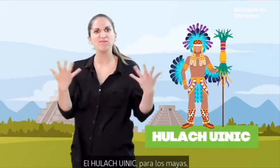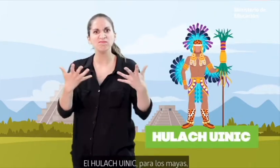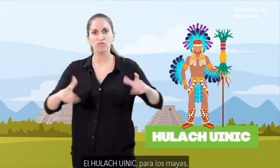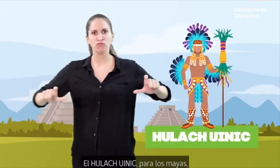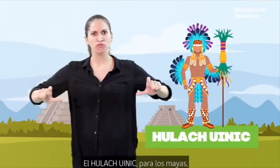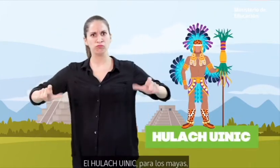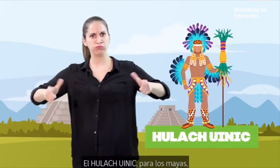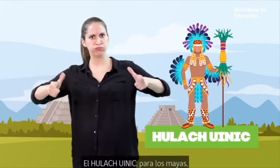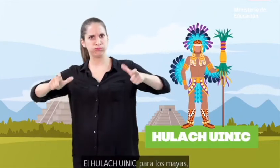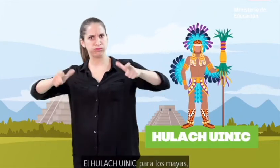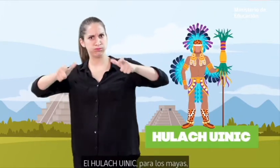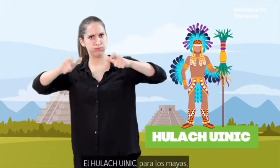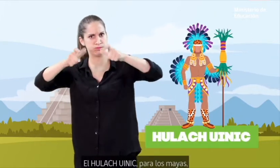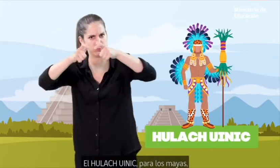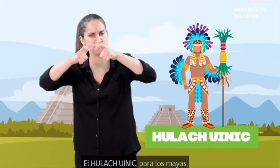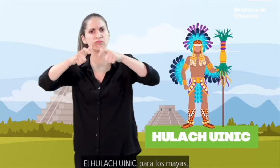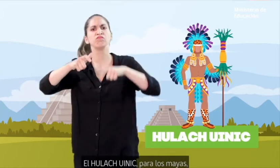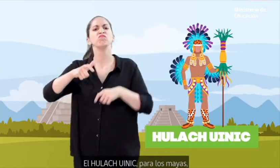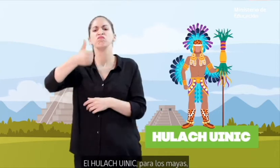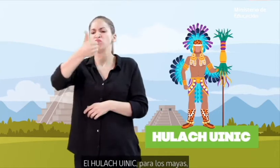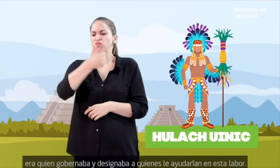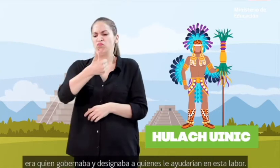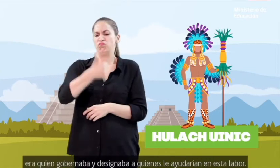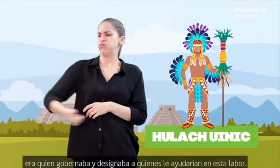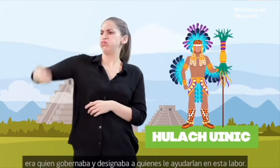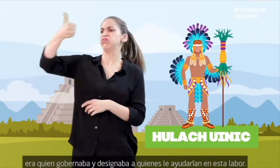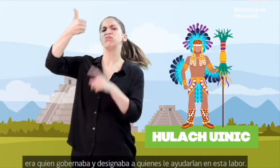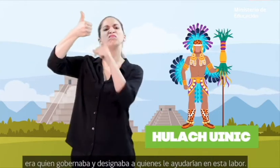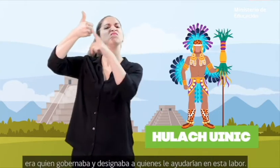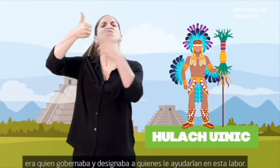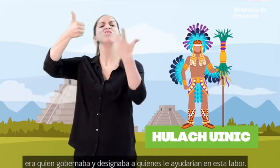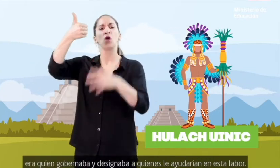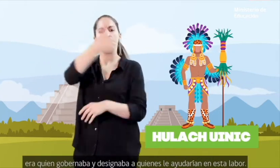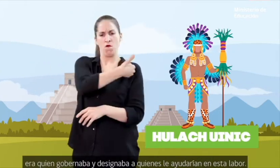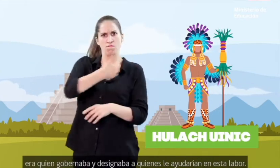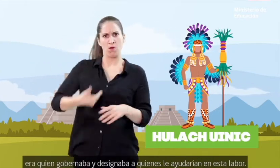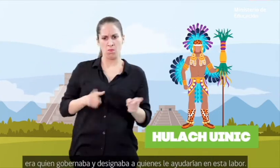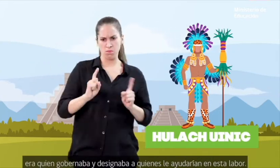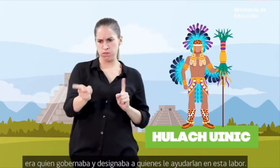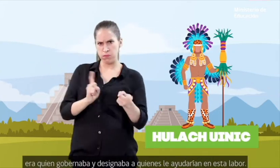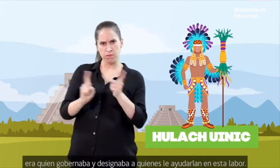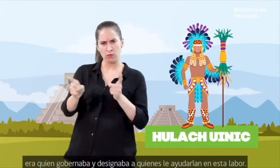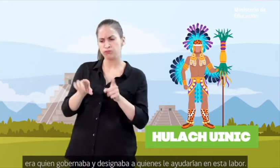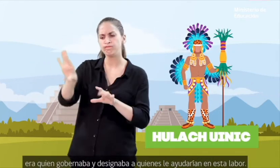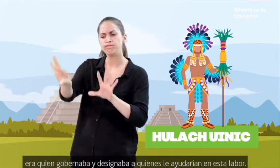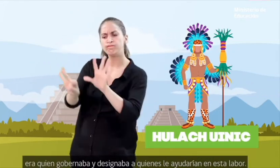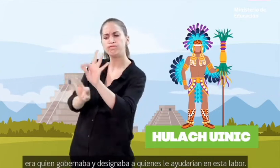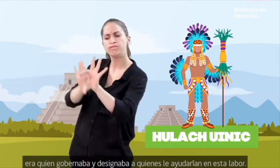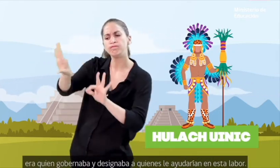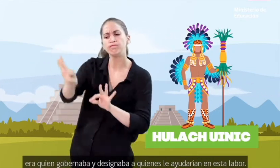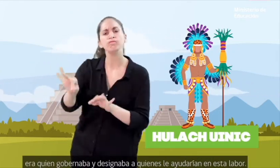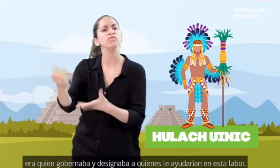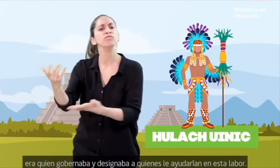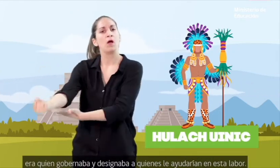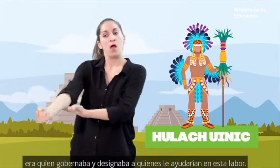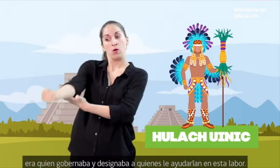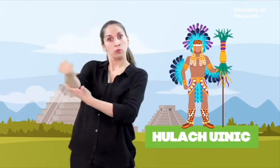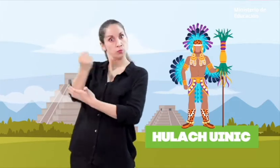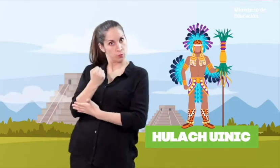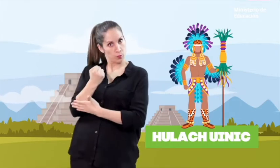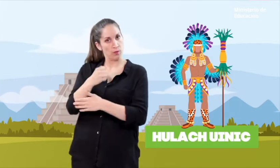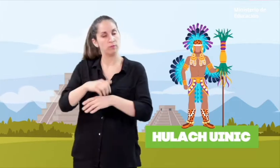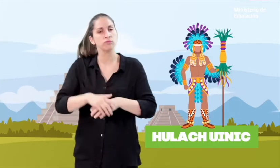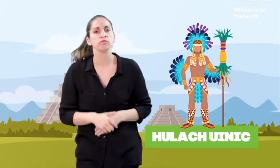El hulach huiní, para los mayas, era quien gobernaba y designaba a quienes la ayudarían en esta labor.